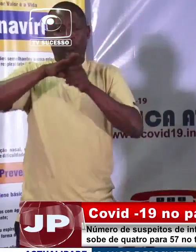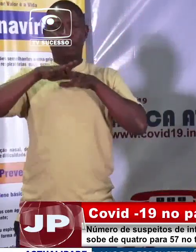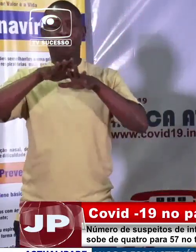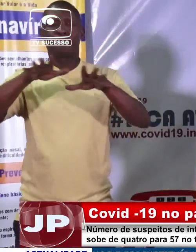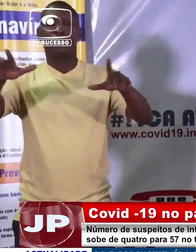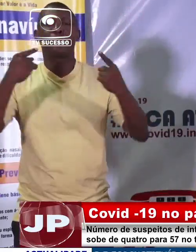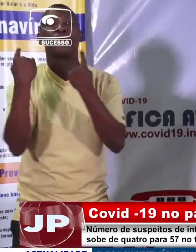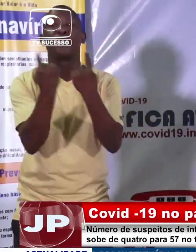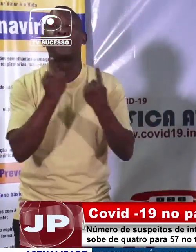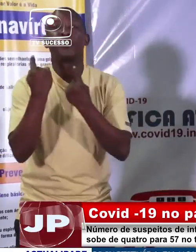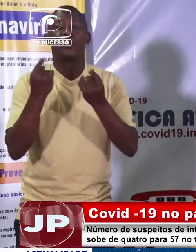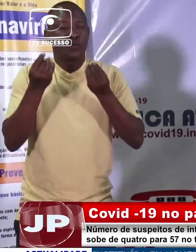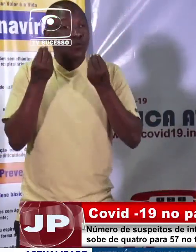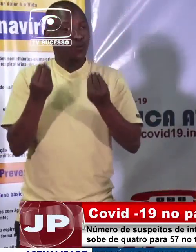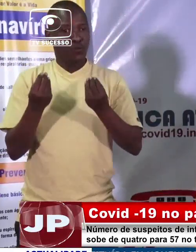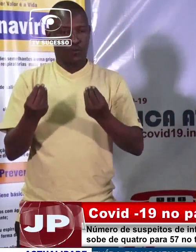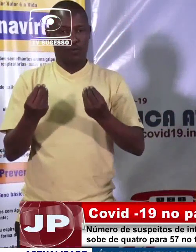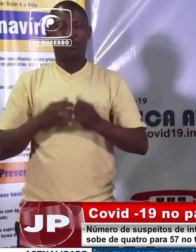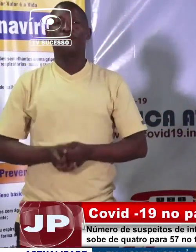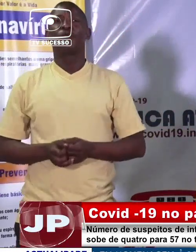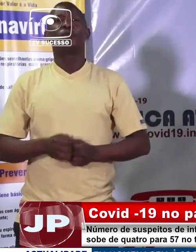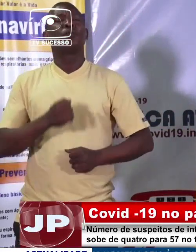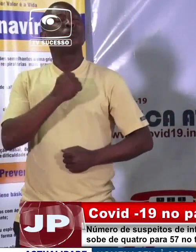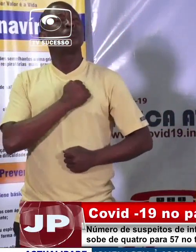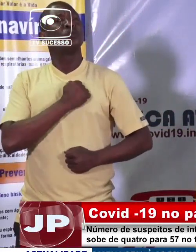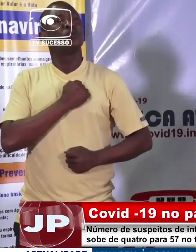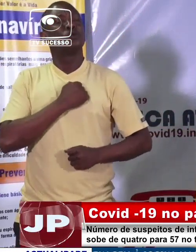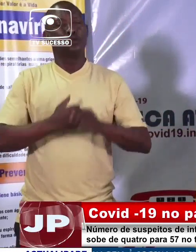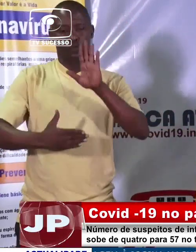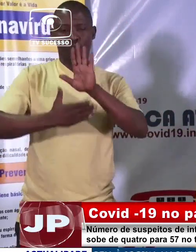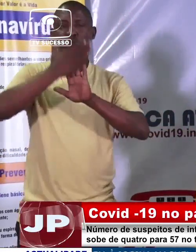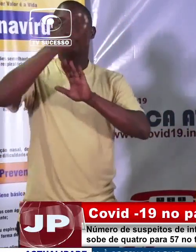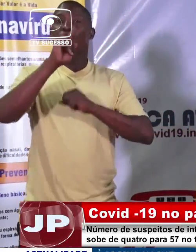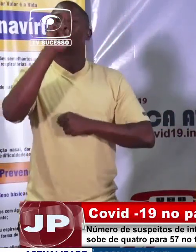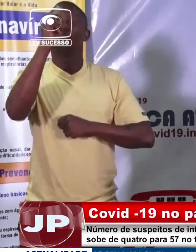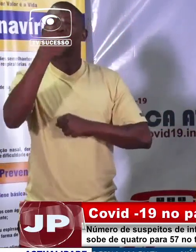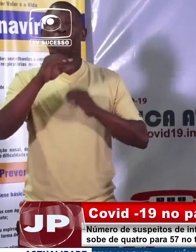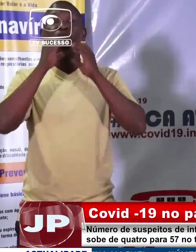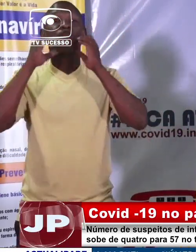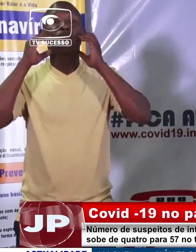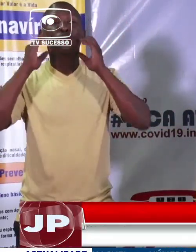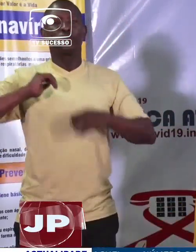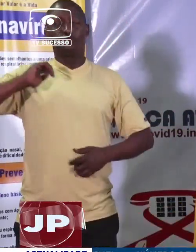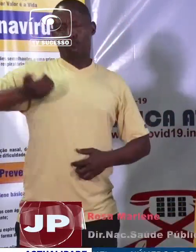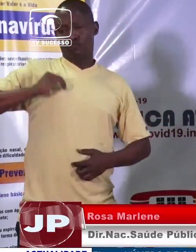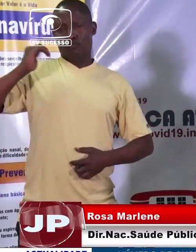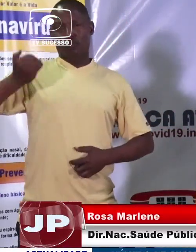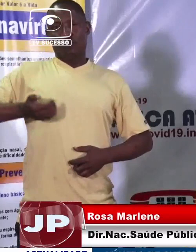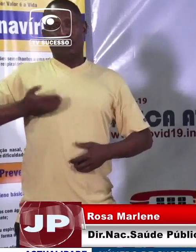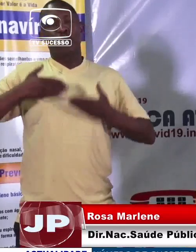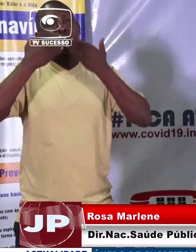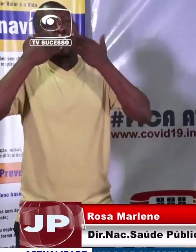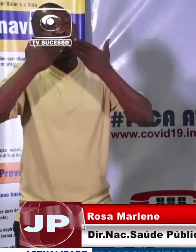De iniciar a minha intervenção, saudando a mulher moçambicana pela celebração hoje,